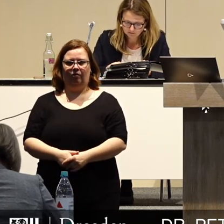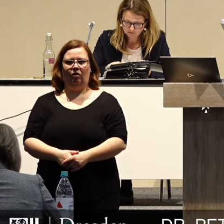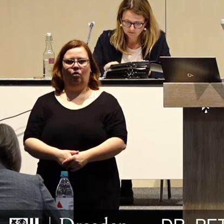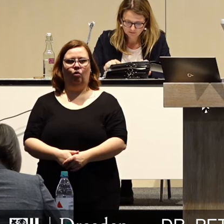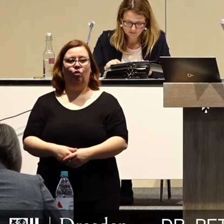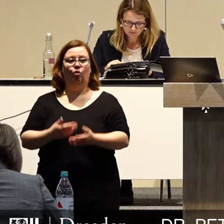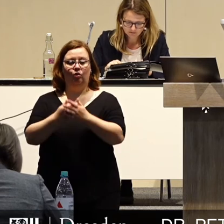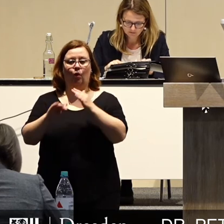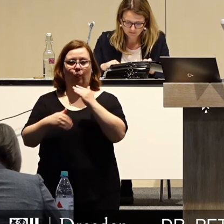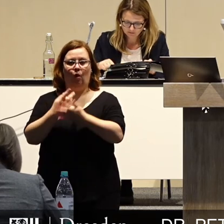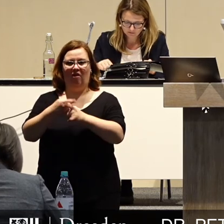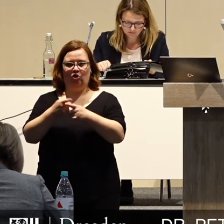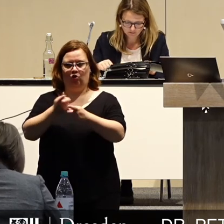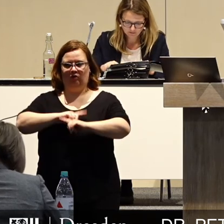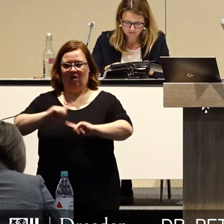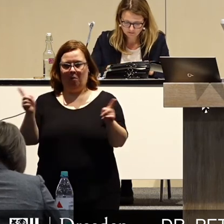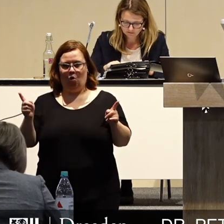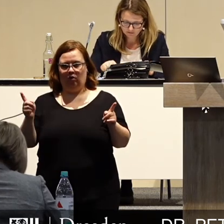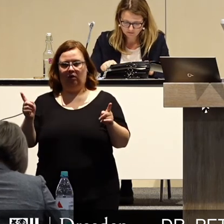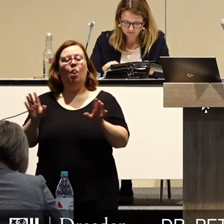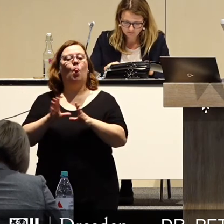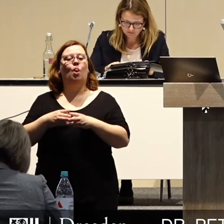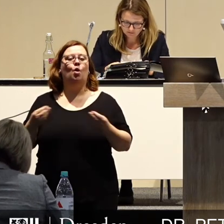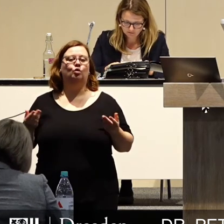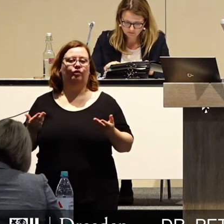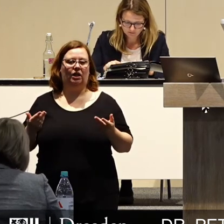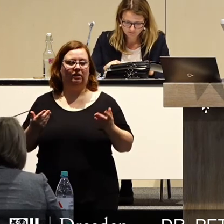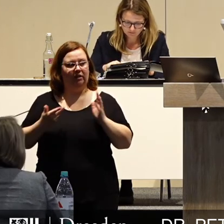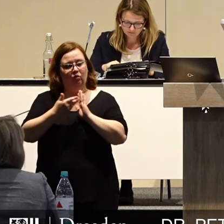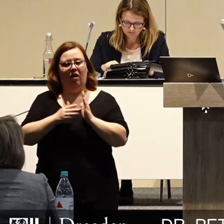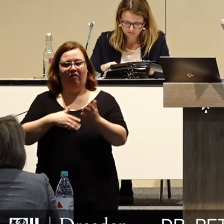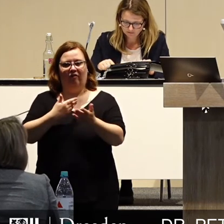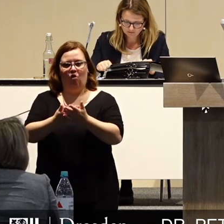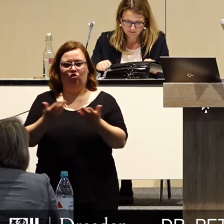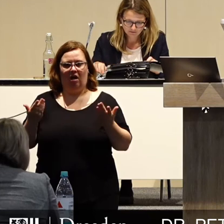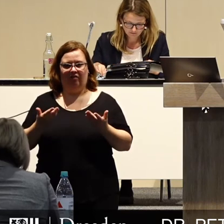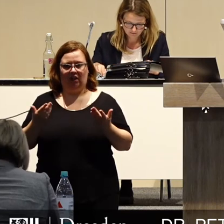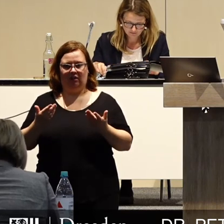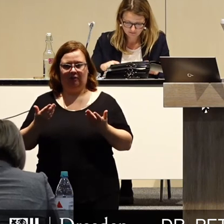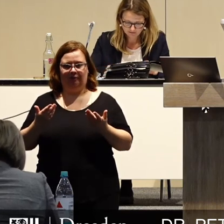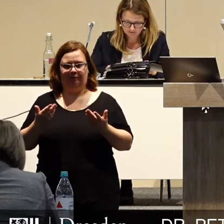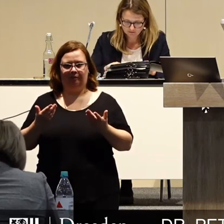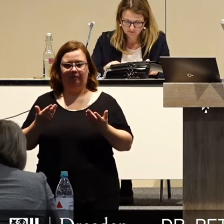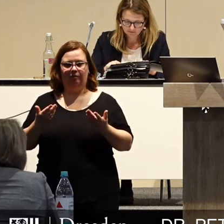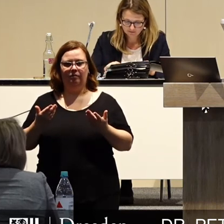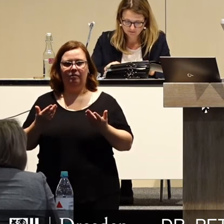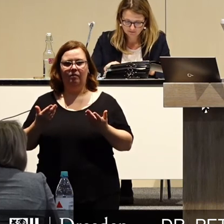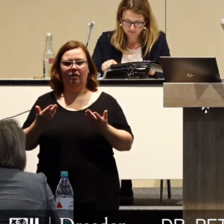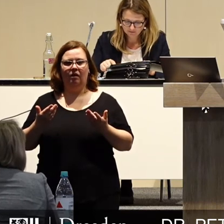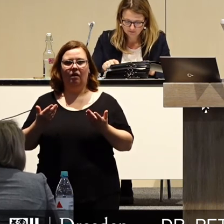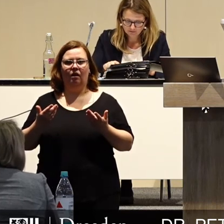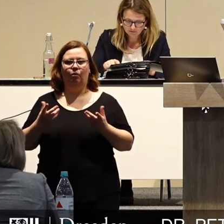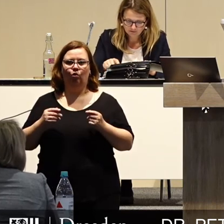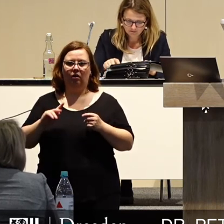Bemerkung zum Neuverschuldungsverbot. Die Lösung, die wir Ihnen vorschlagen, die ist mit Buchstaben